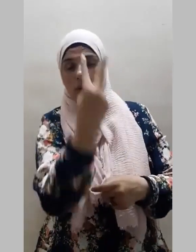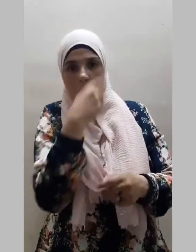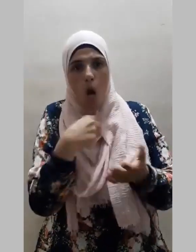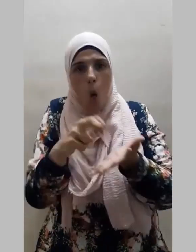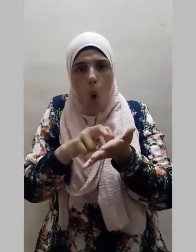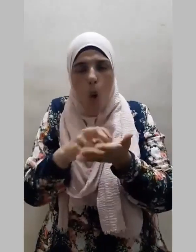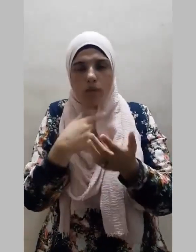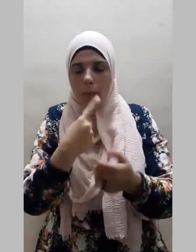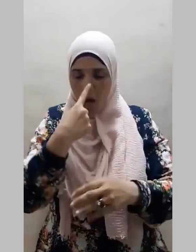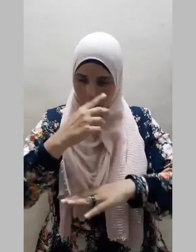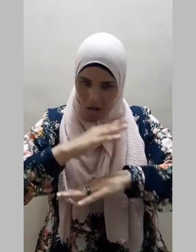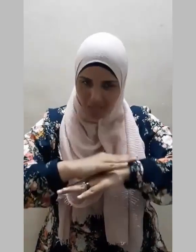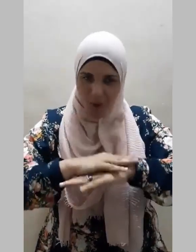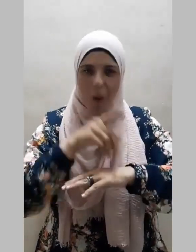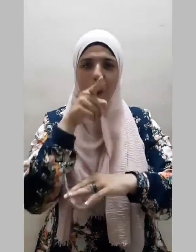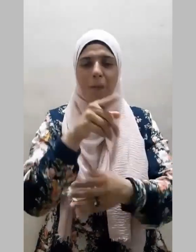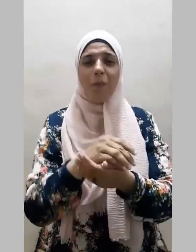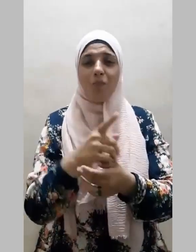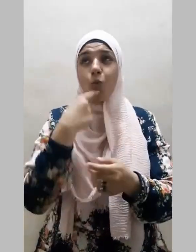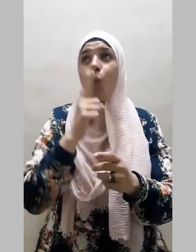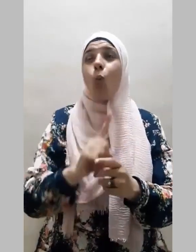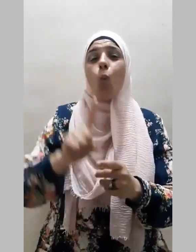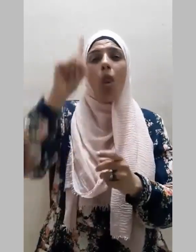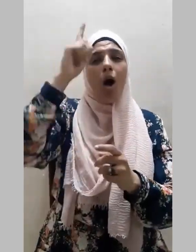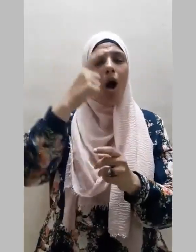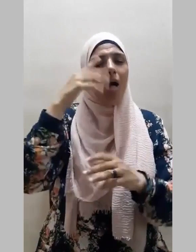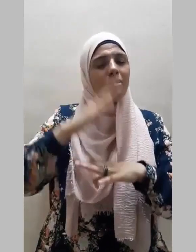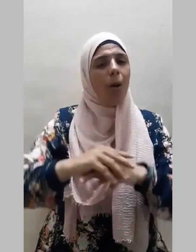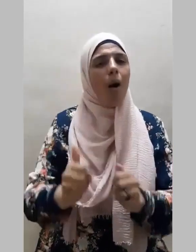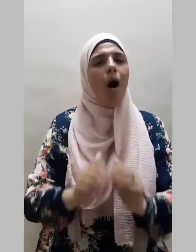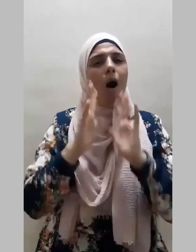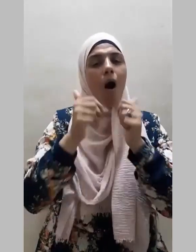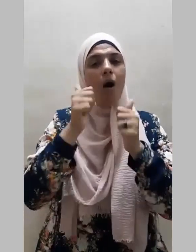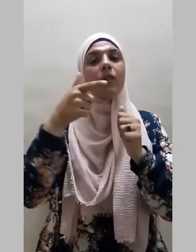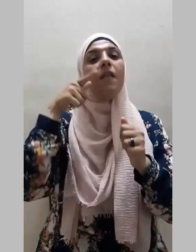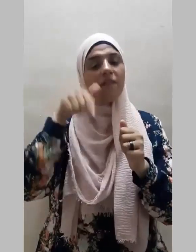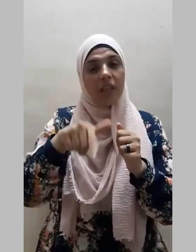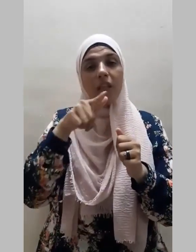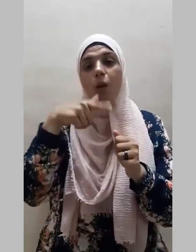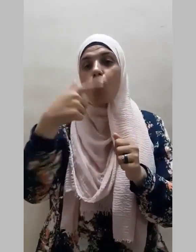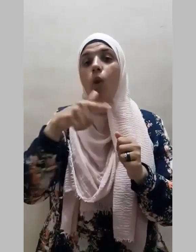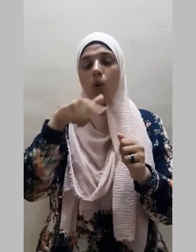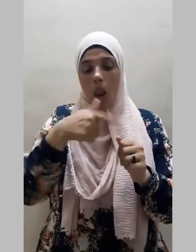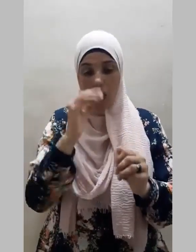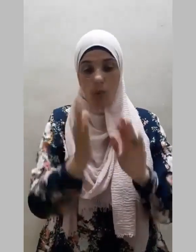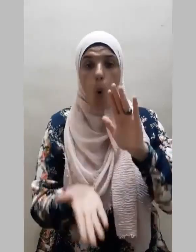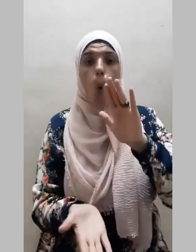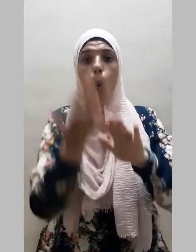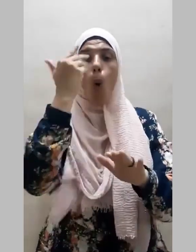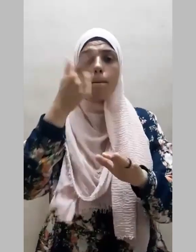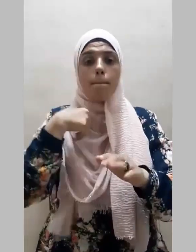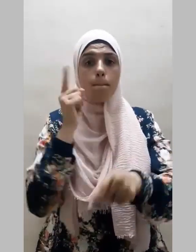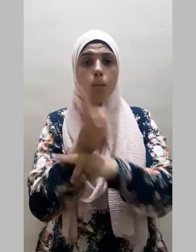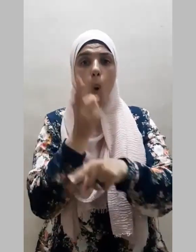له ولله در شوقي حيث قال قم للمعلم وفيه التبجيل